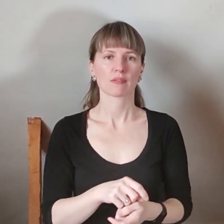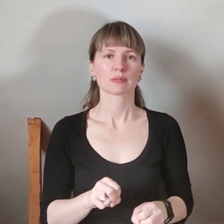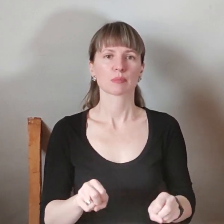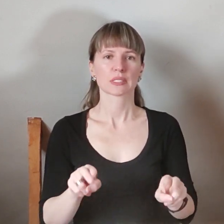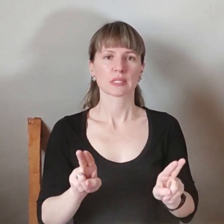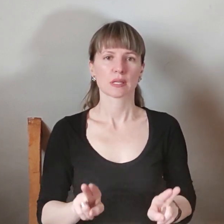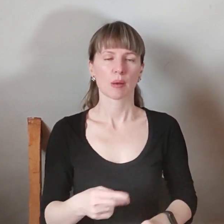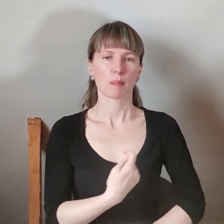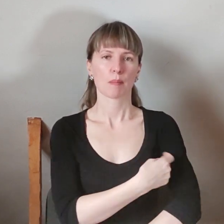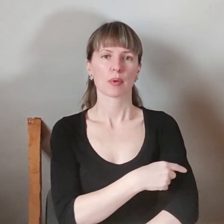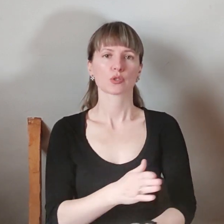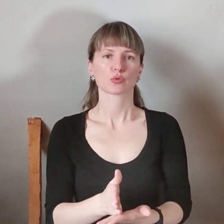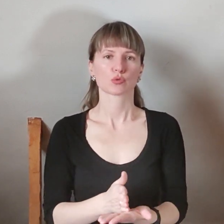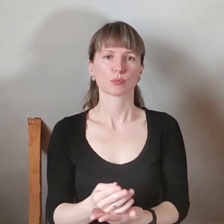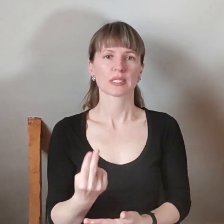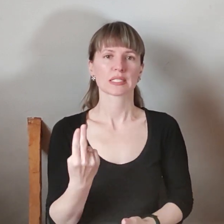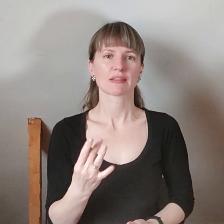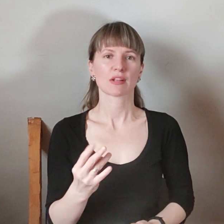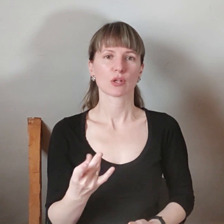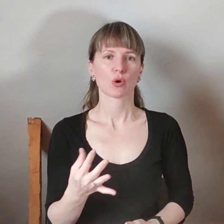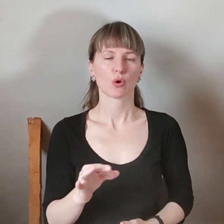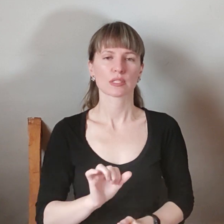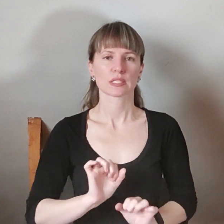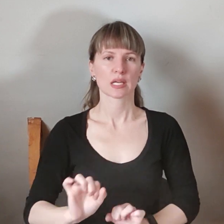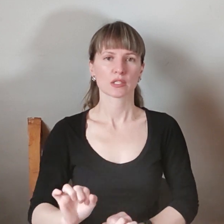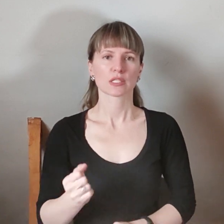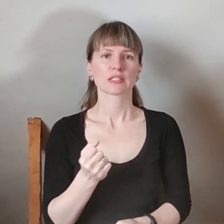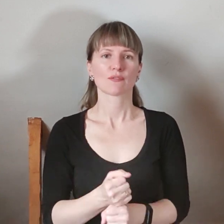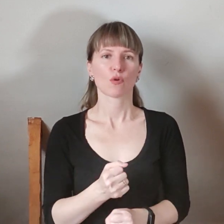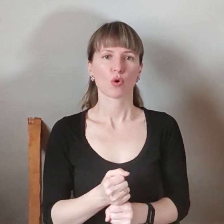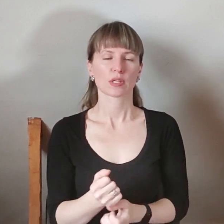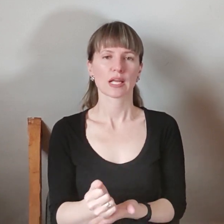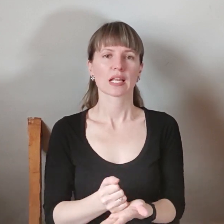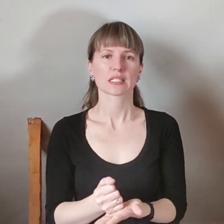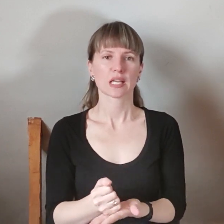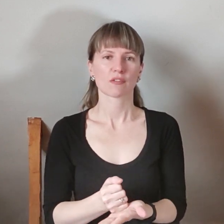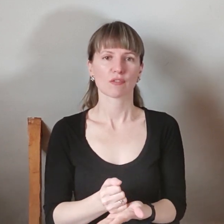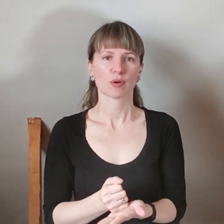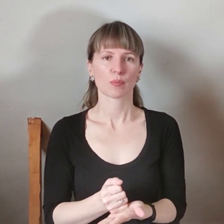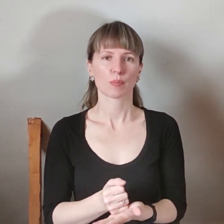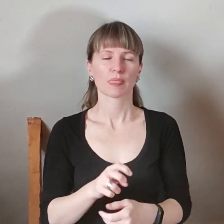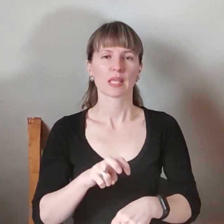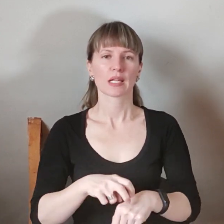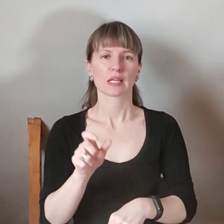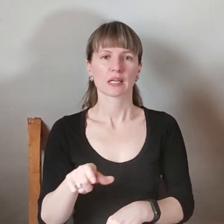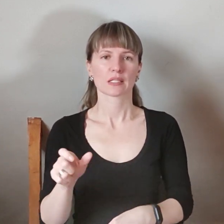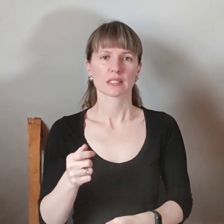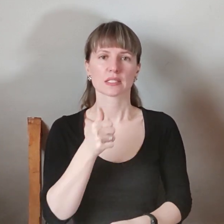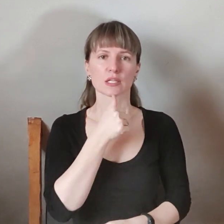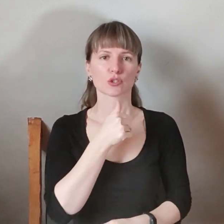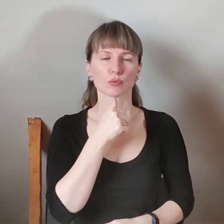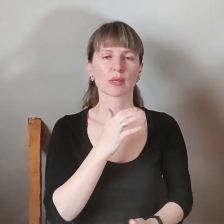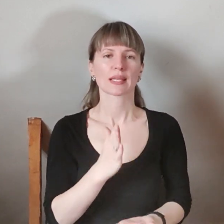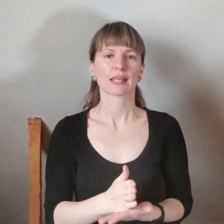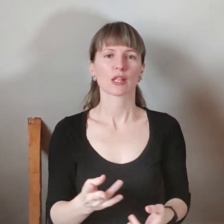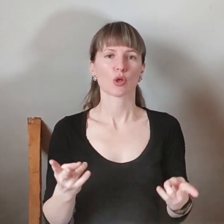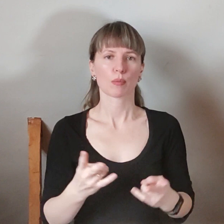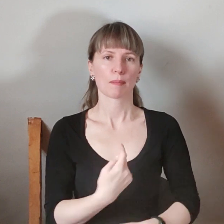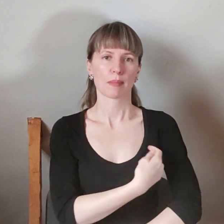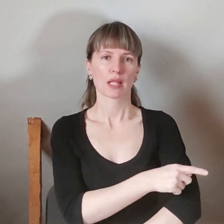медслужби цивільного захисту. Створені резерви лікарських засобів. Є необхідне медичне обладнання.